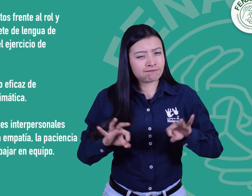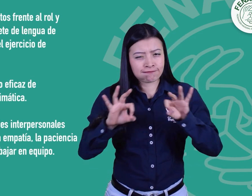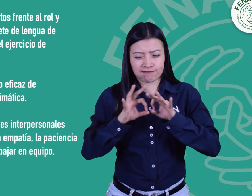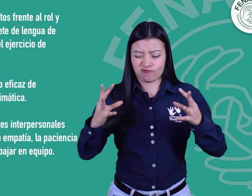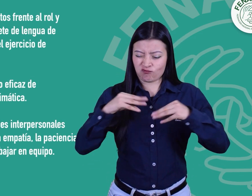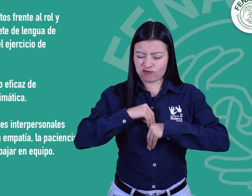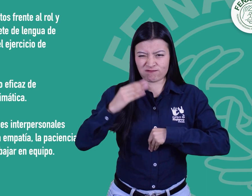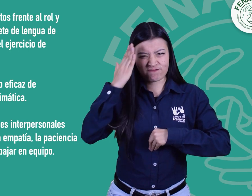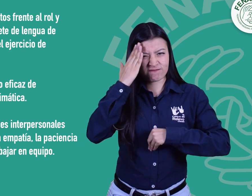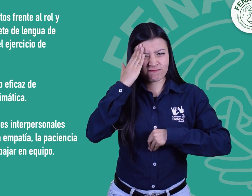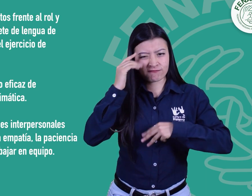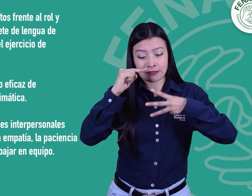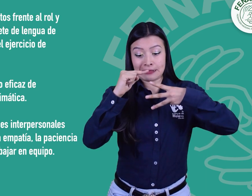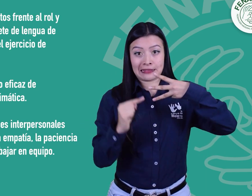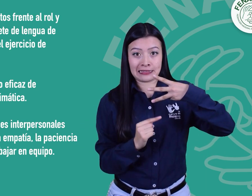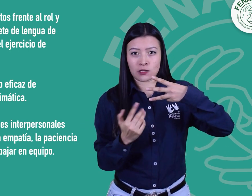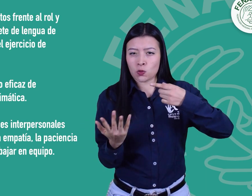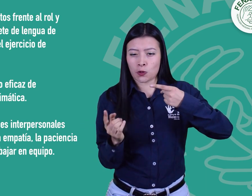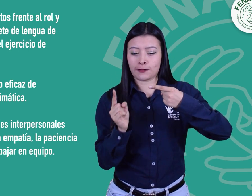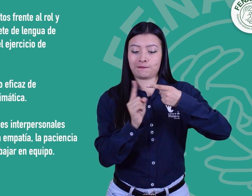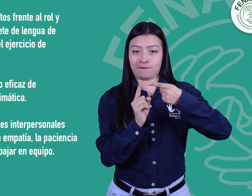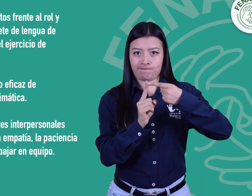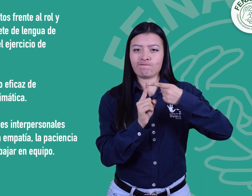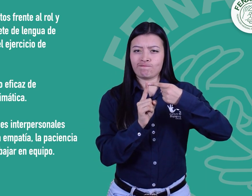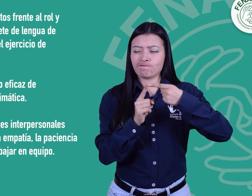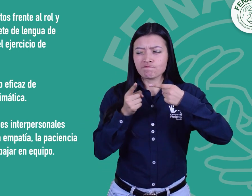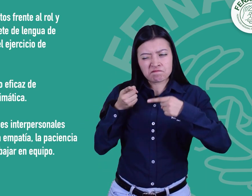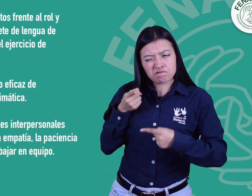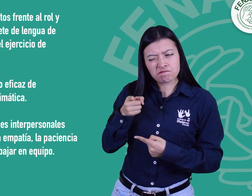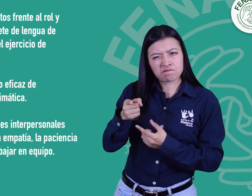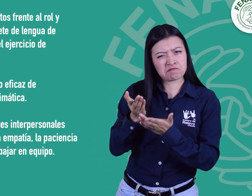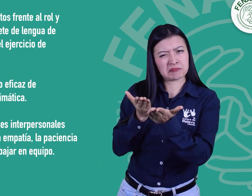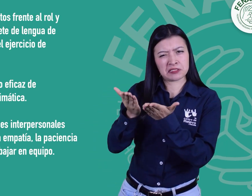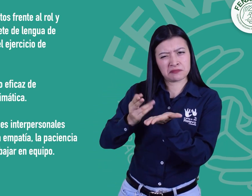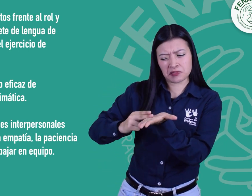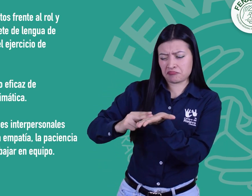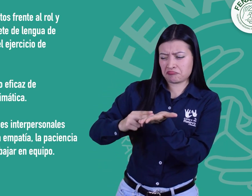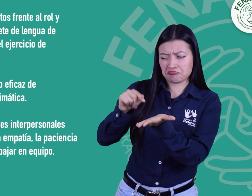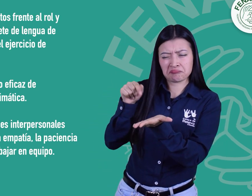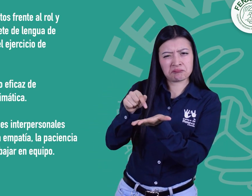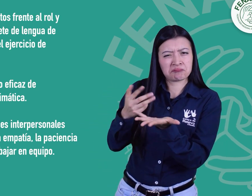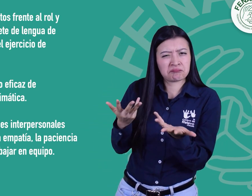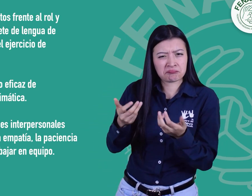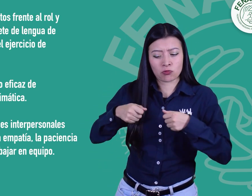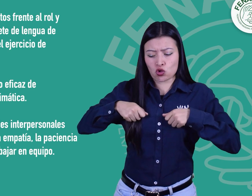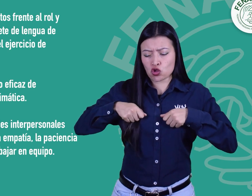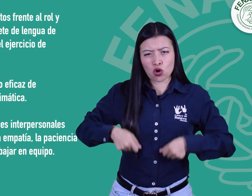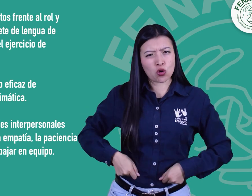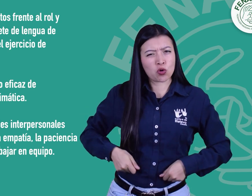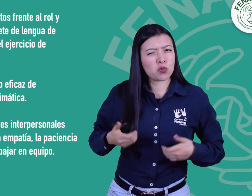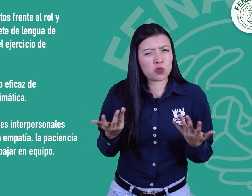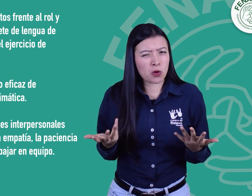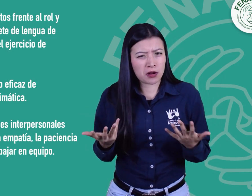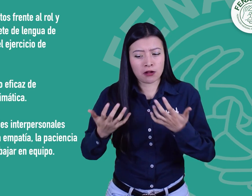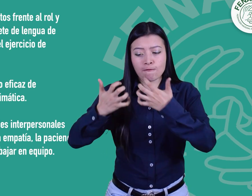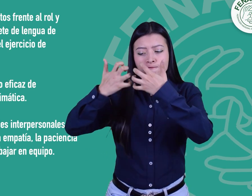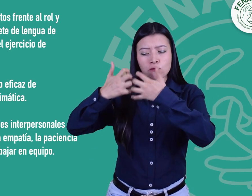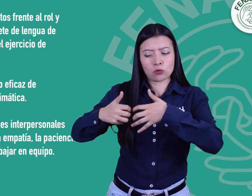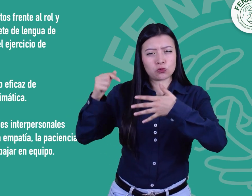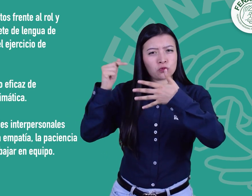Además, es importante contar con los siguientes tres conocimientos. Primero, conocimiento frente al rol y funciones del intérprete de lengua de señas.